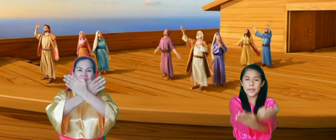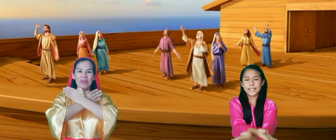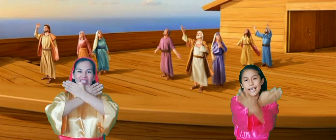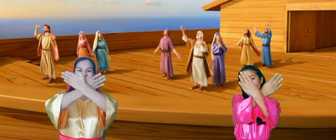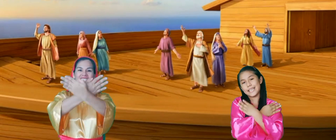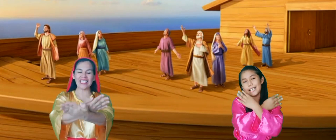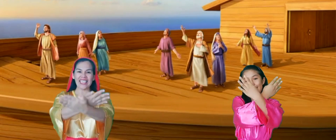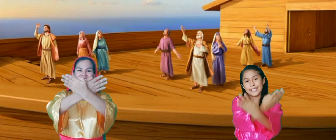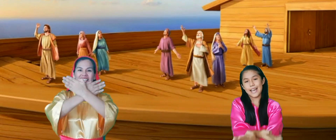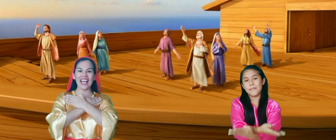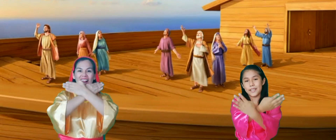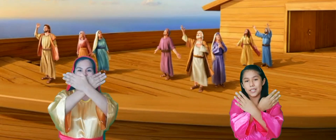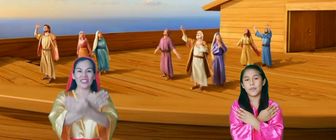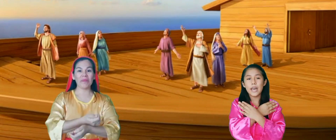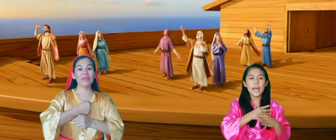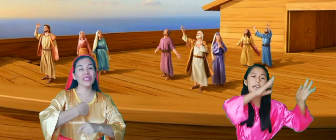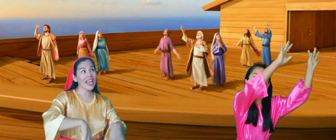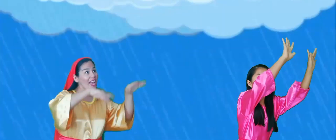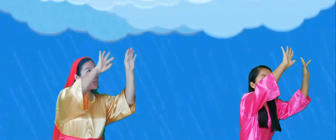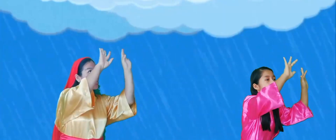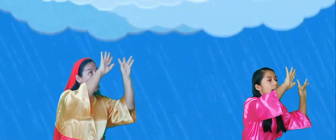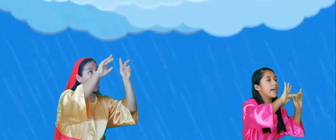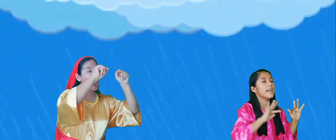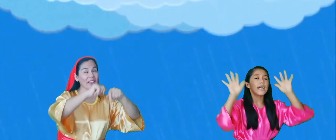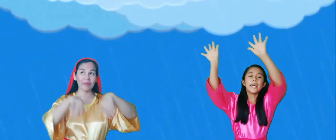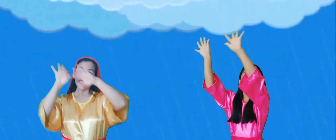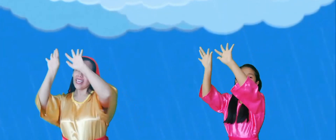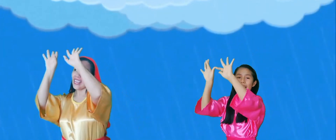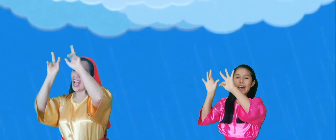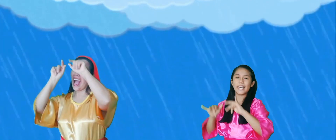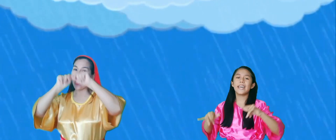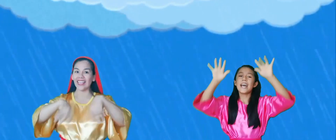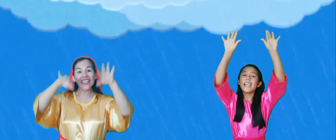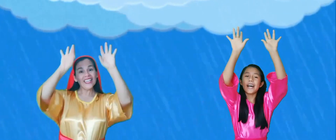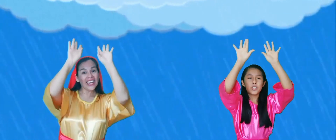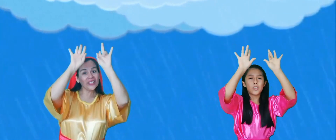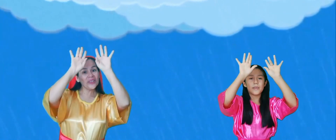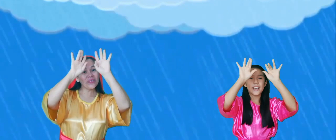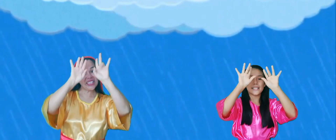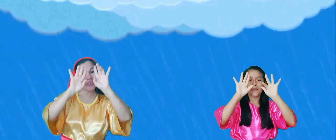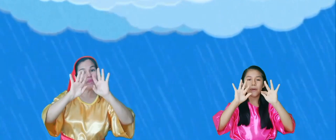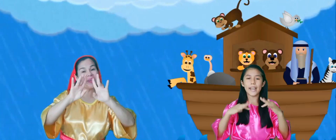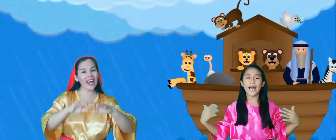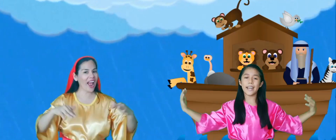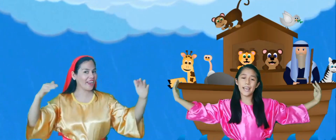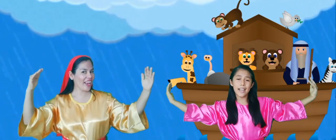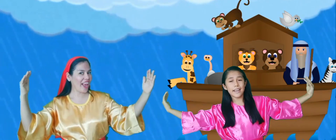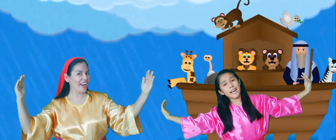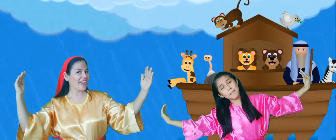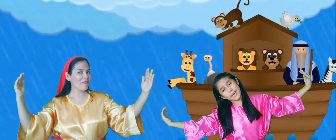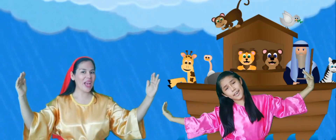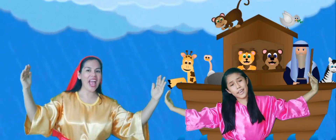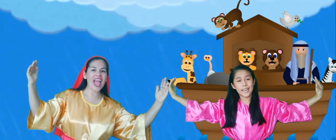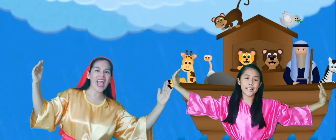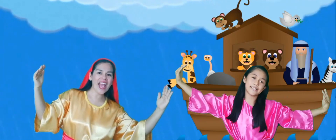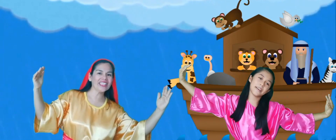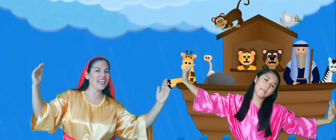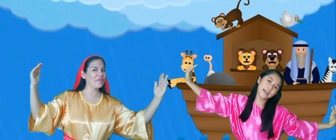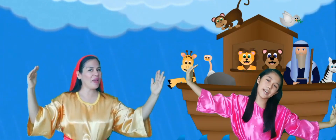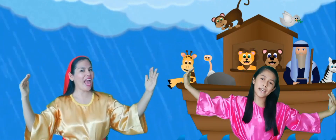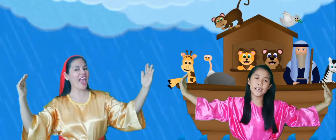las promesas y de salvación. Y cae, y cae la lluvia sin parar y el arca